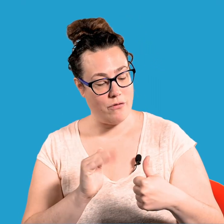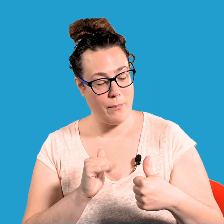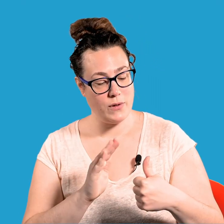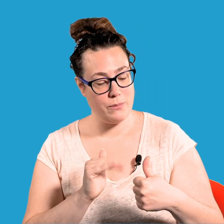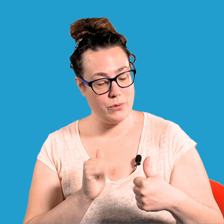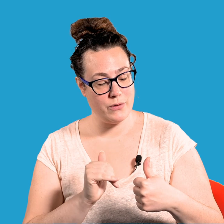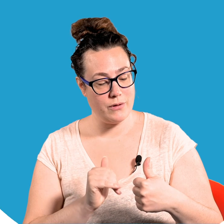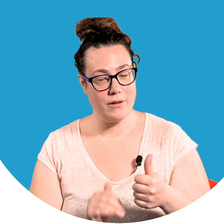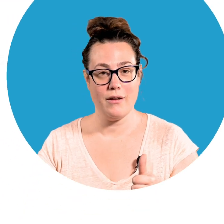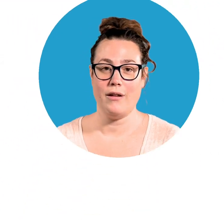revoir petit pouce !